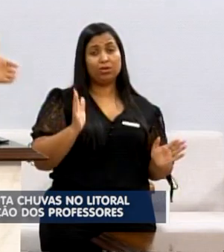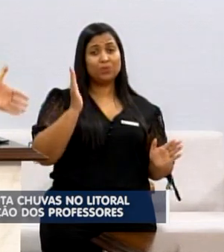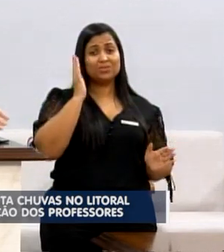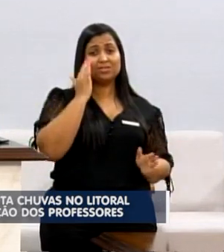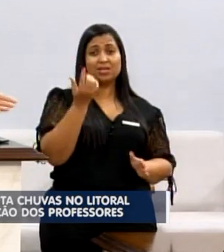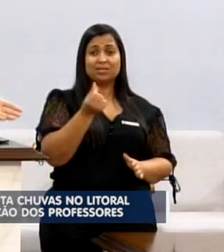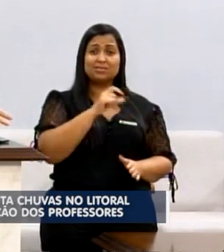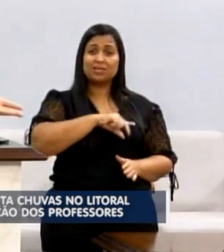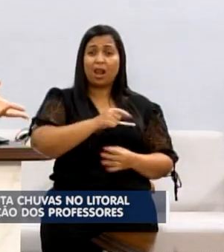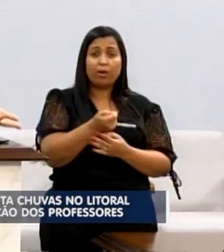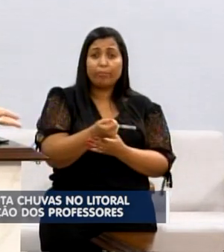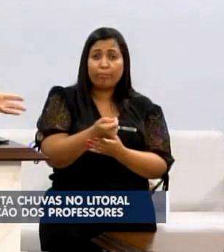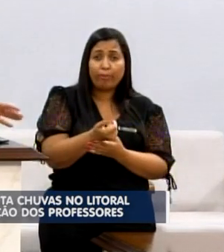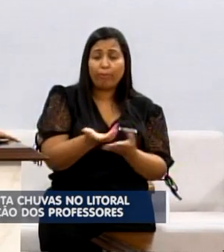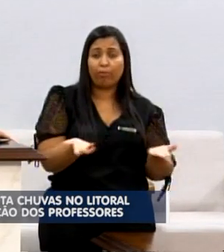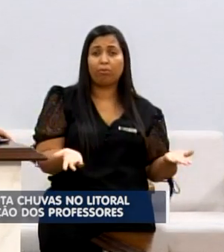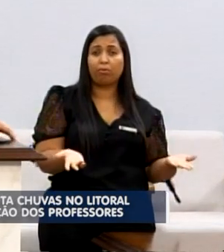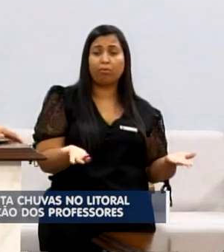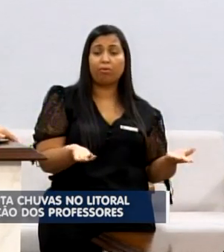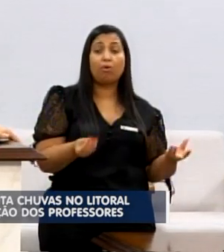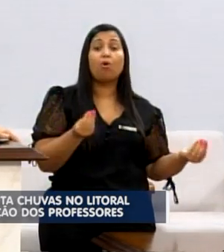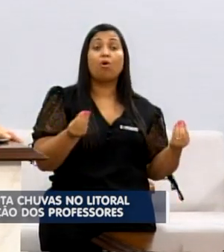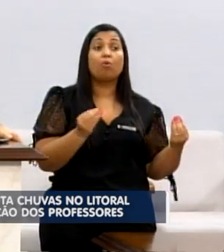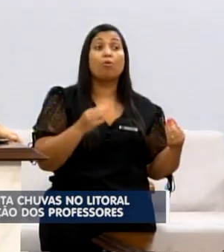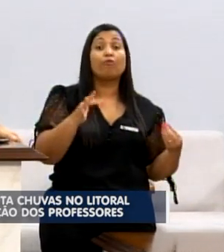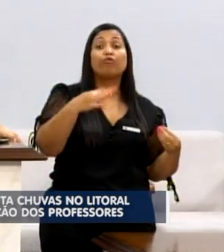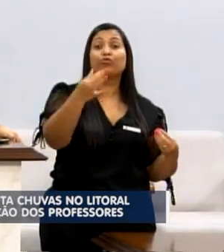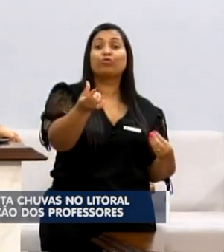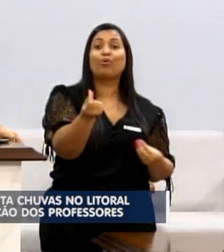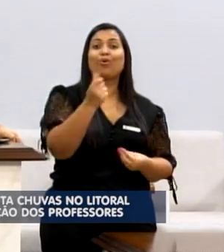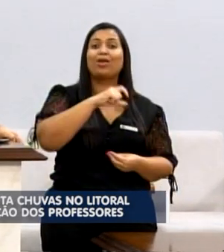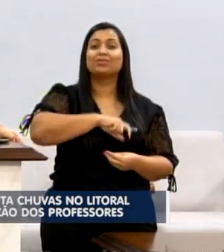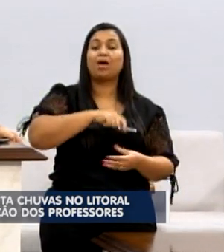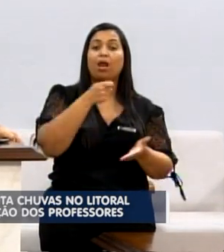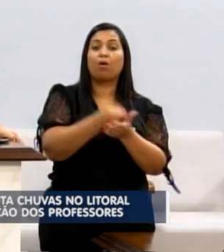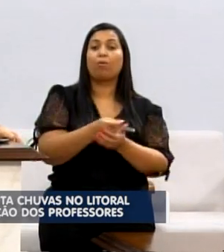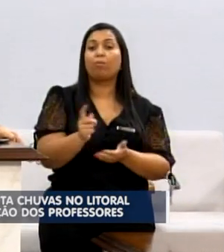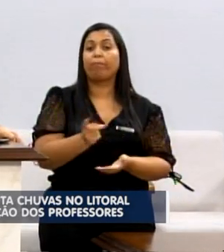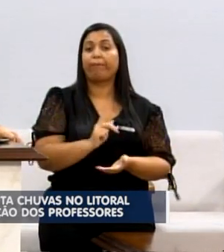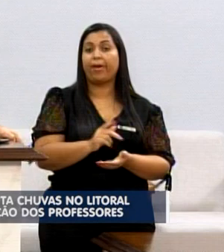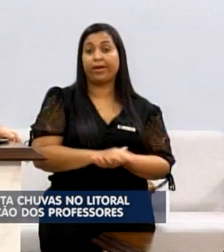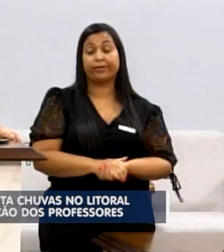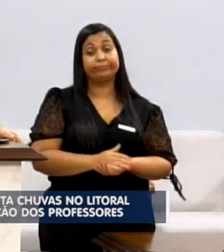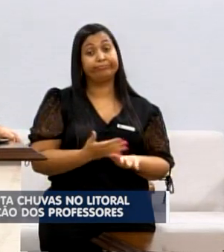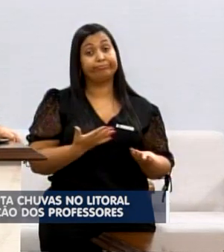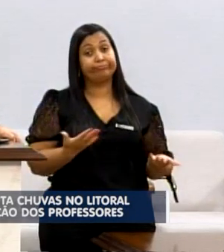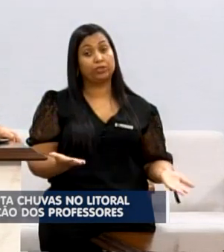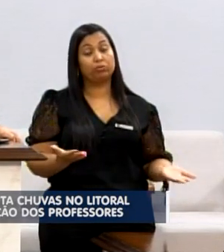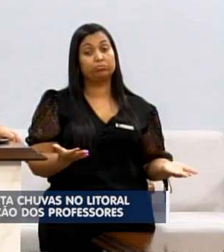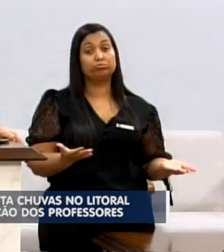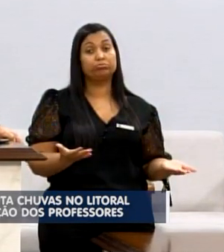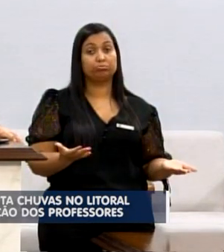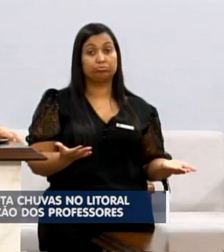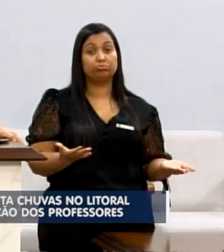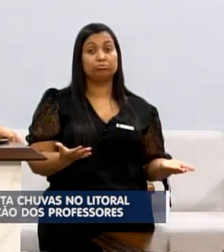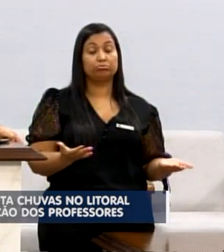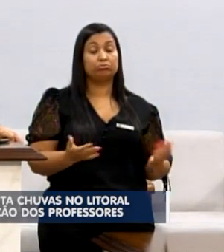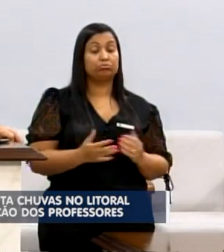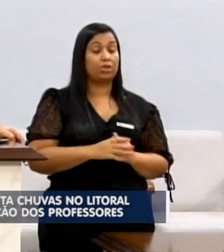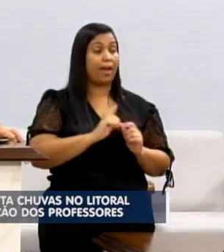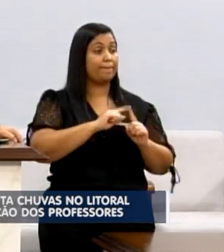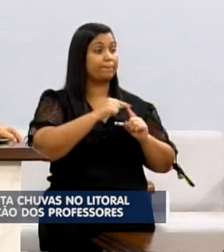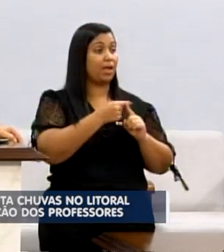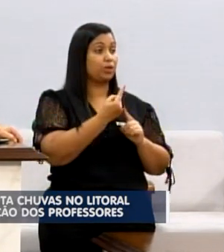Se não está conseguindo pagar isso, pagar. Daqui a pouco não está pagando o salário. Então, fica aqui, só para terminar, senhor presidente,